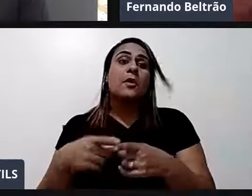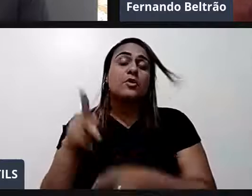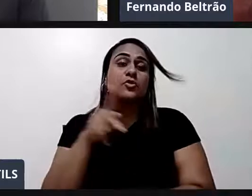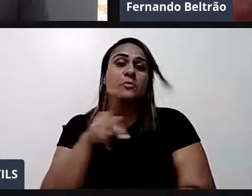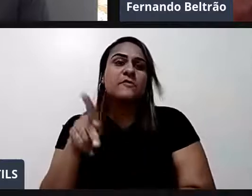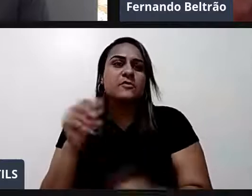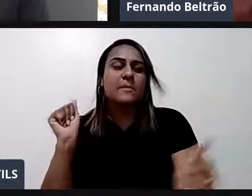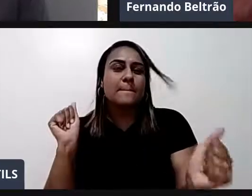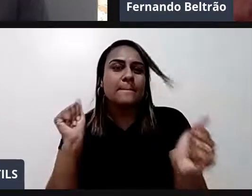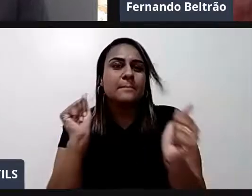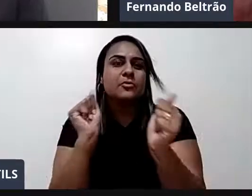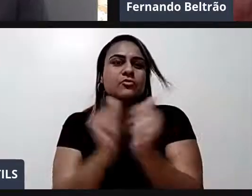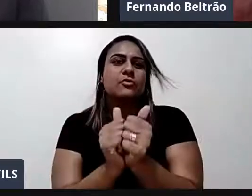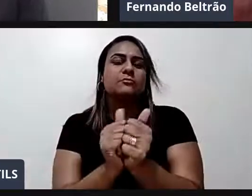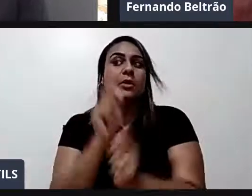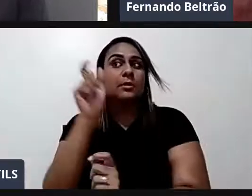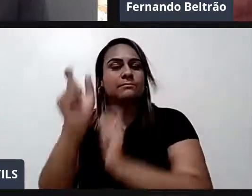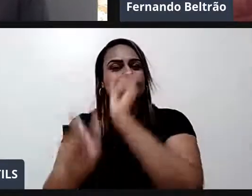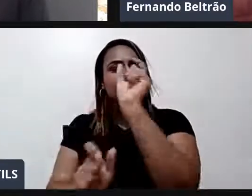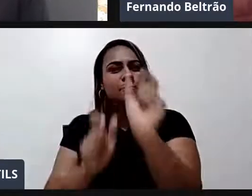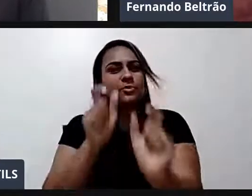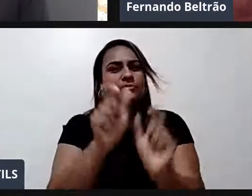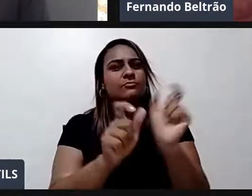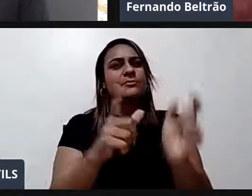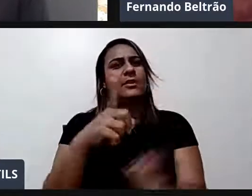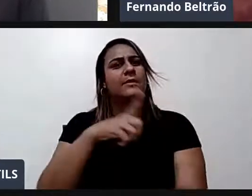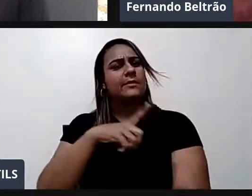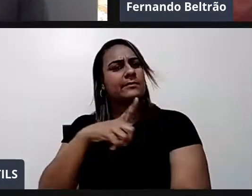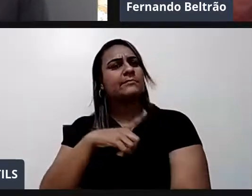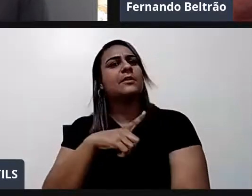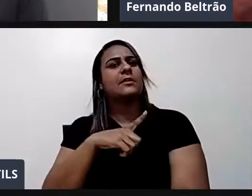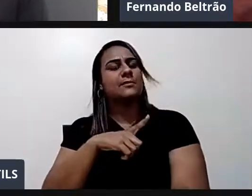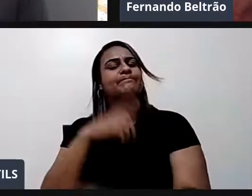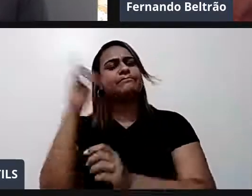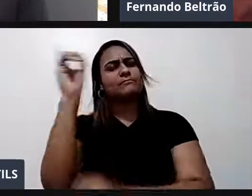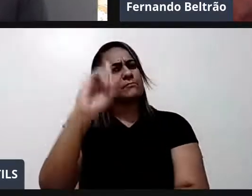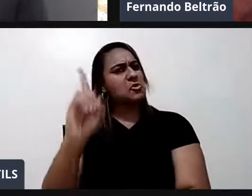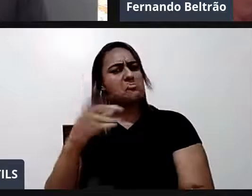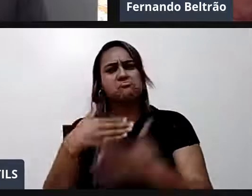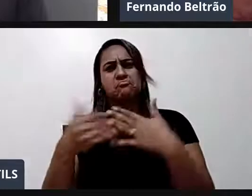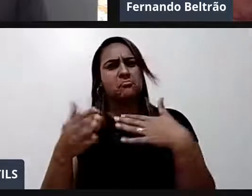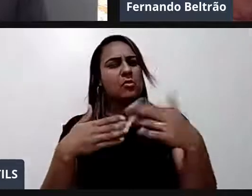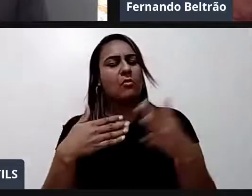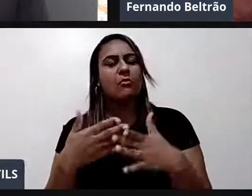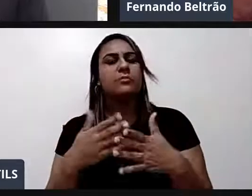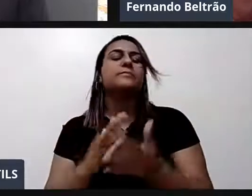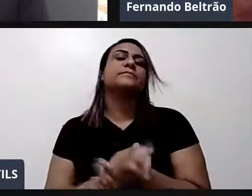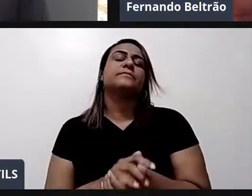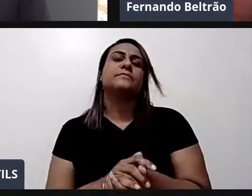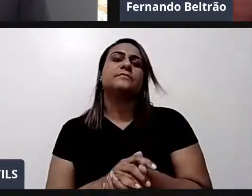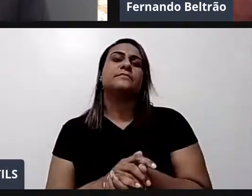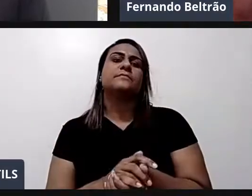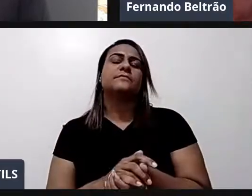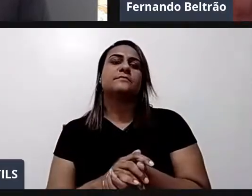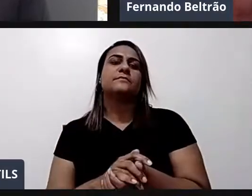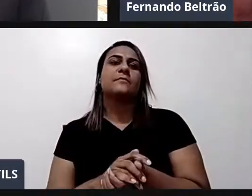De pessoas que tenham qualquer tipo de limitação. E acho que de alguma forma o destino me pôs. Um monte de pessoas